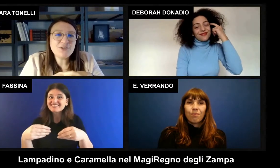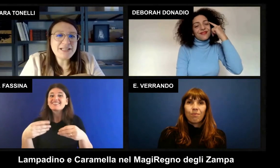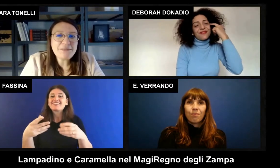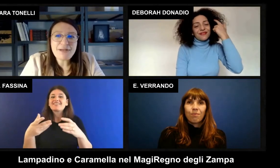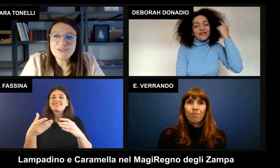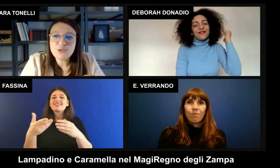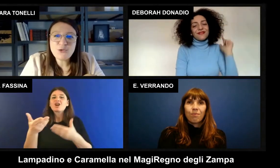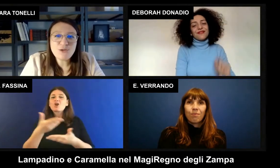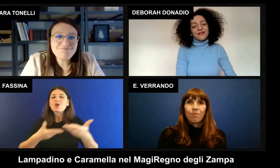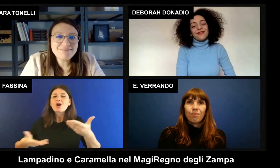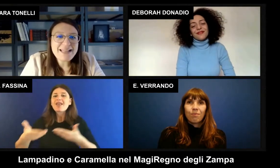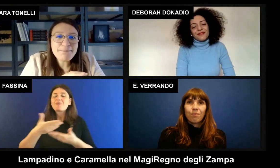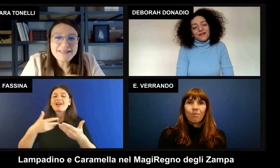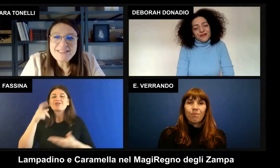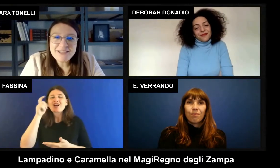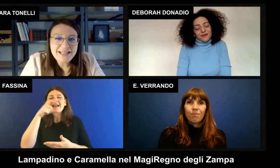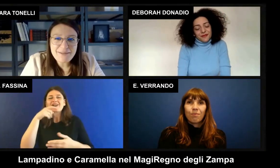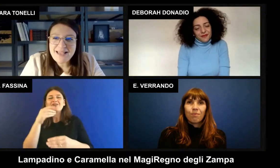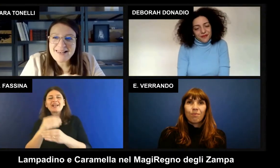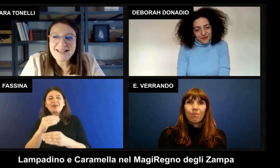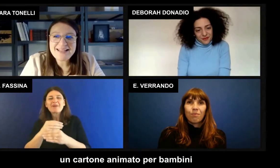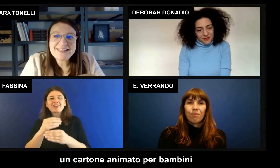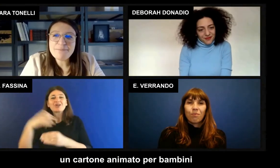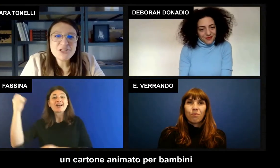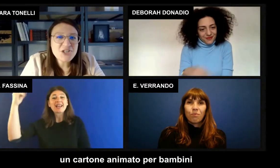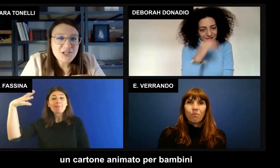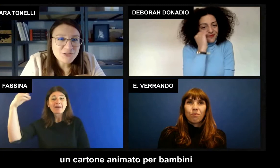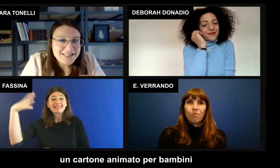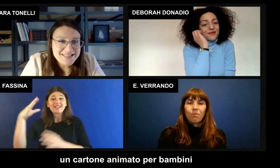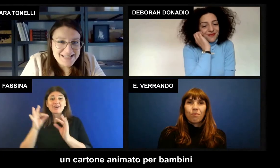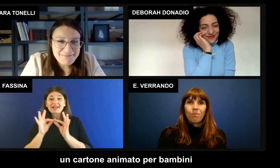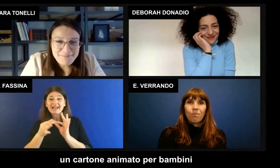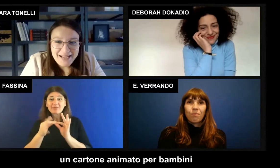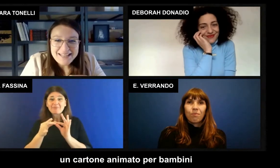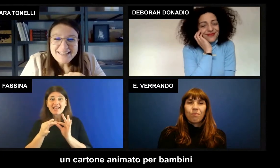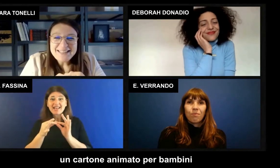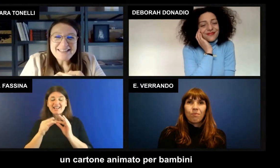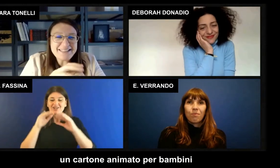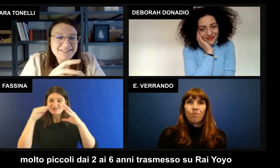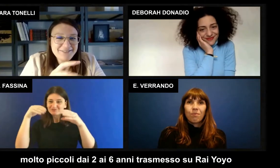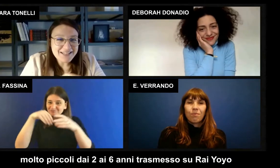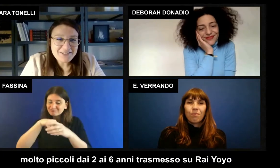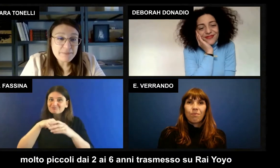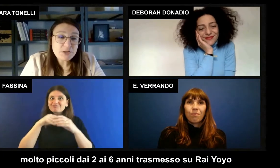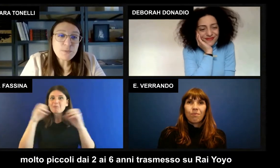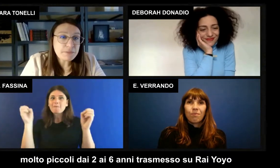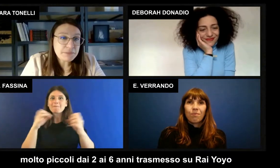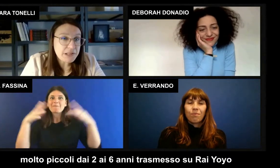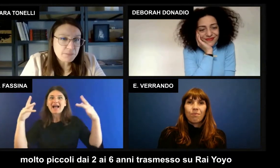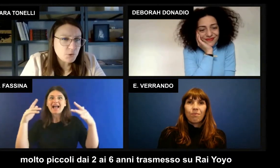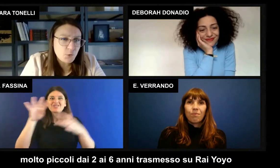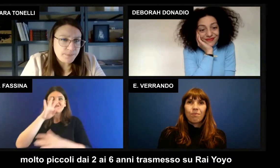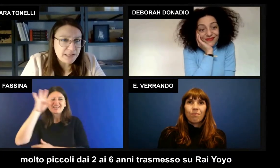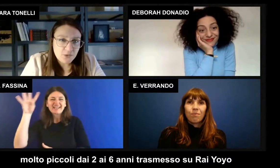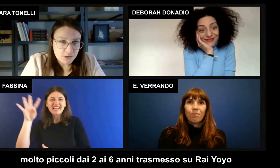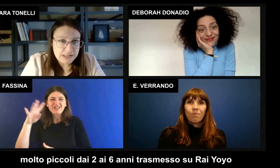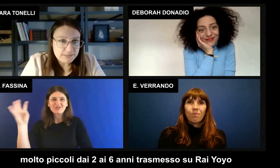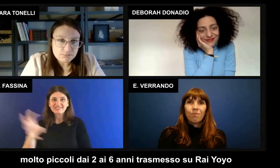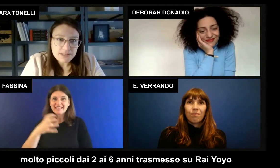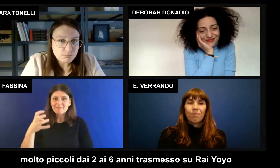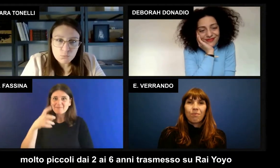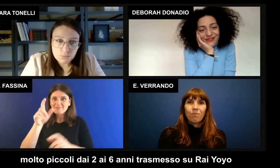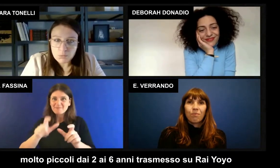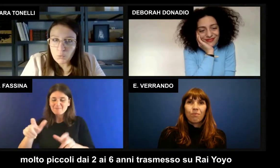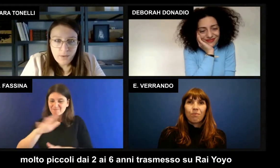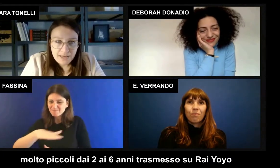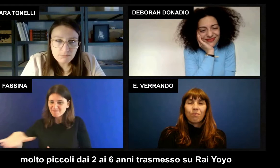per il cartone animato Lampadino e Caramella nel Magiregno degli Zampa un cartone animato per bambini molto piccoli,